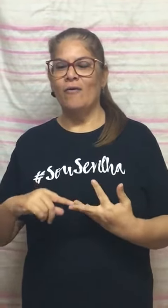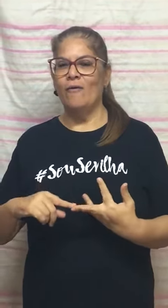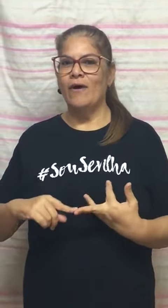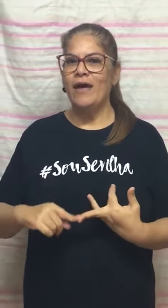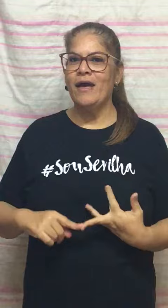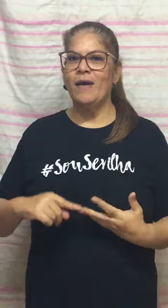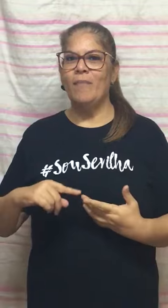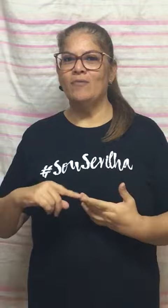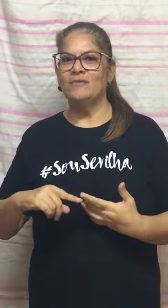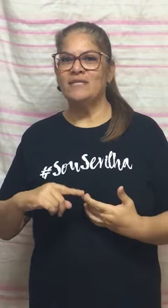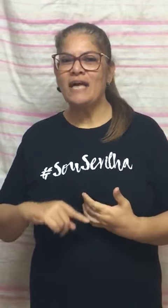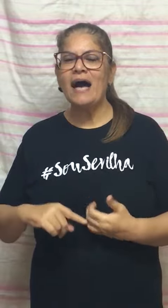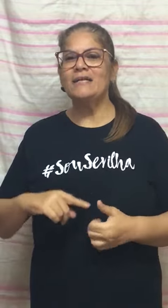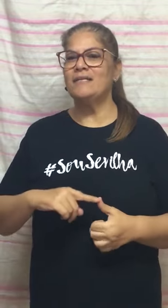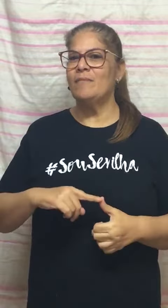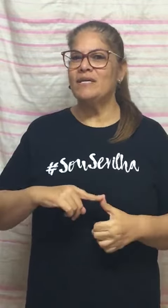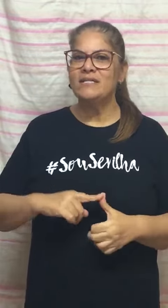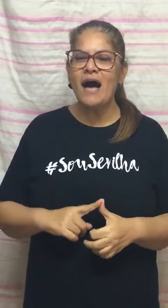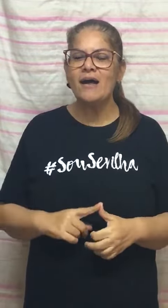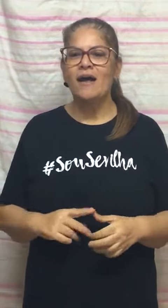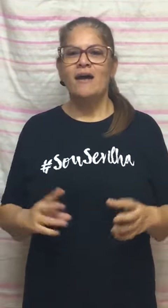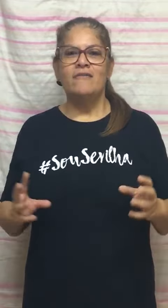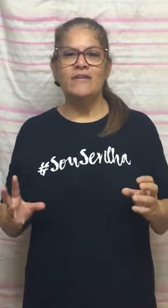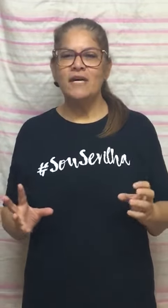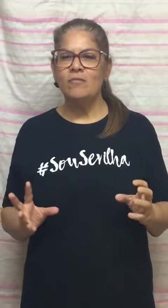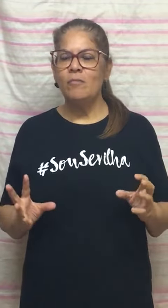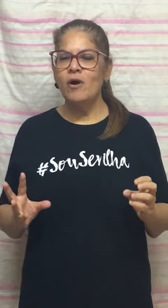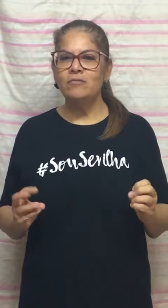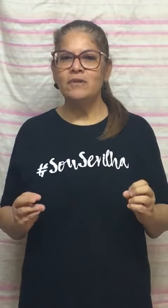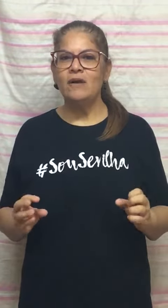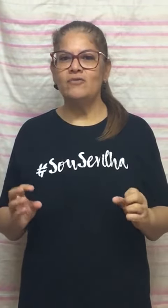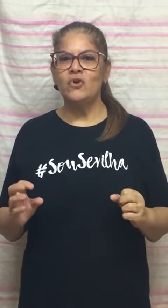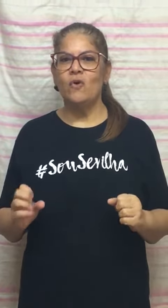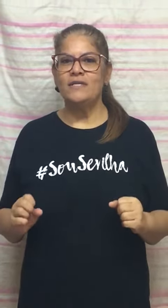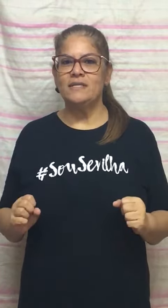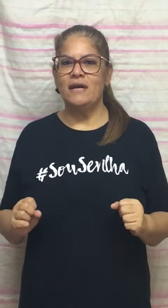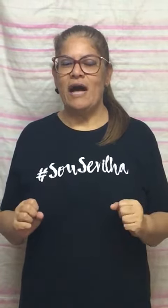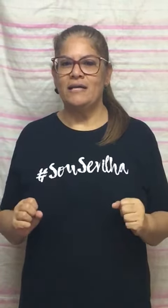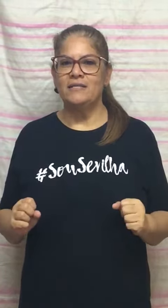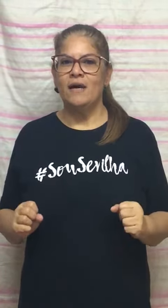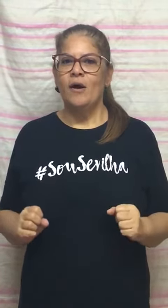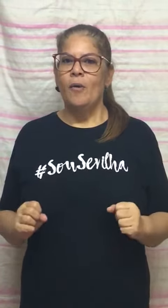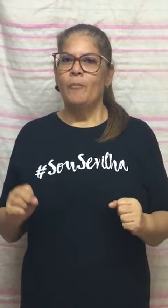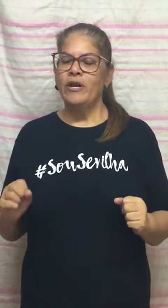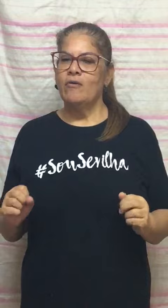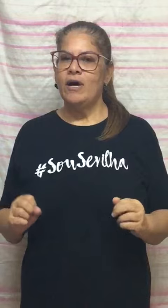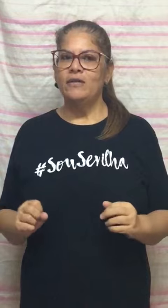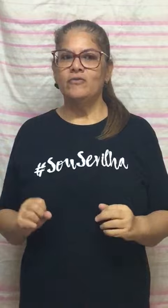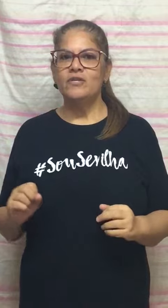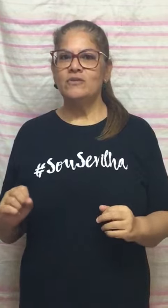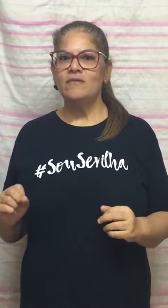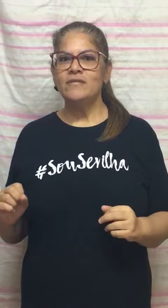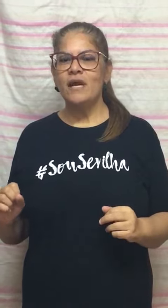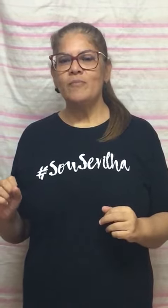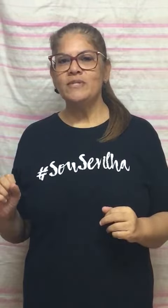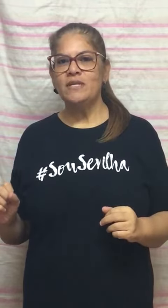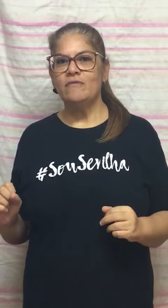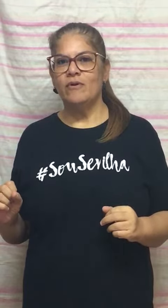correr, bagunçar, se abraçar e fazer um montão de coisas legais. Por enquanto isso não será possível,